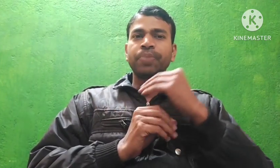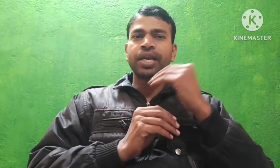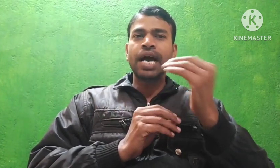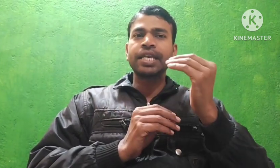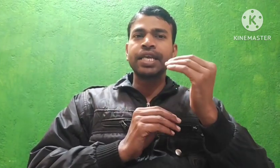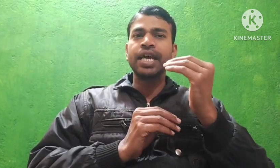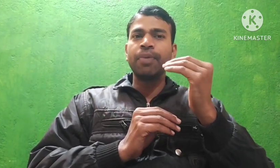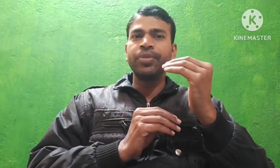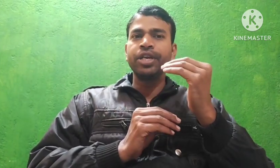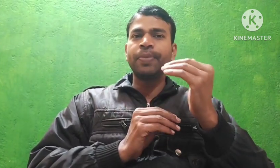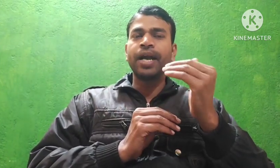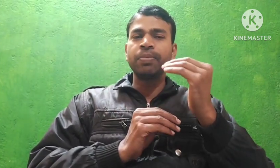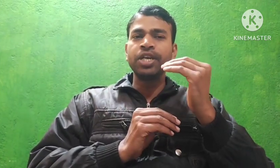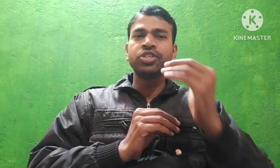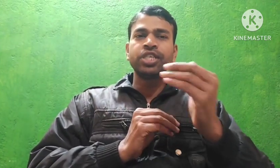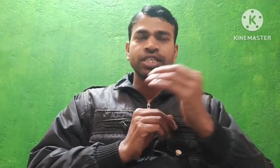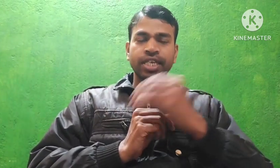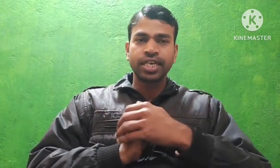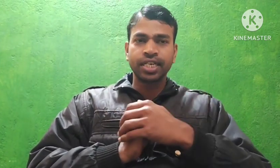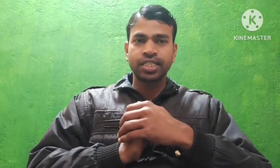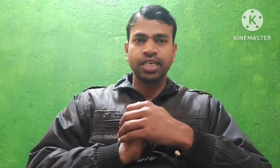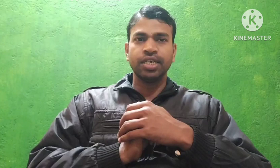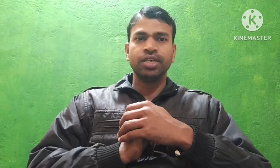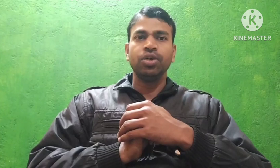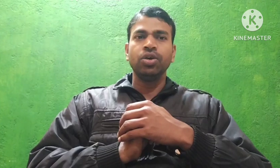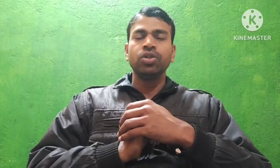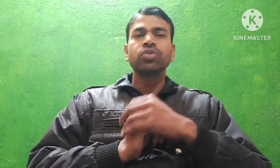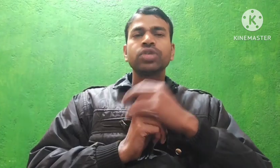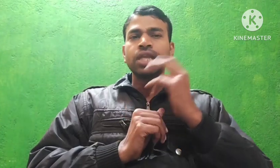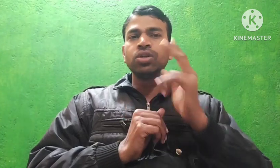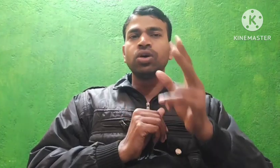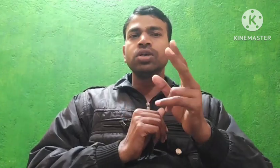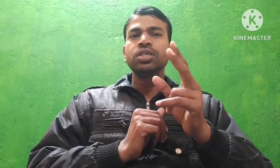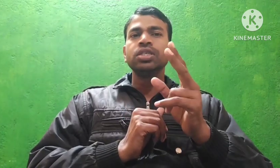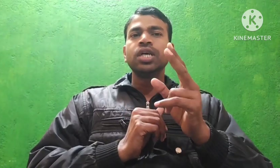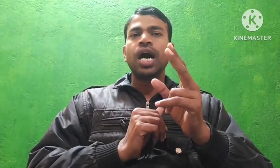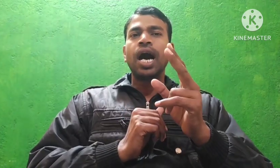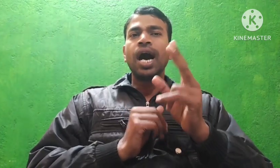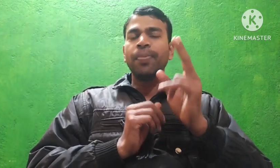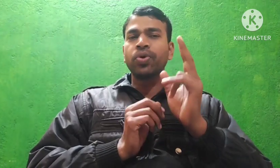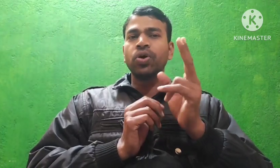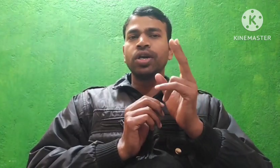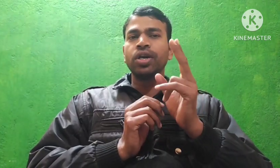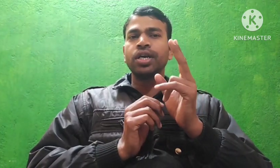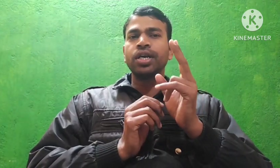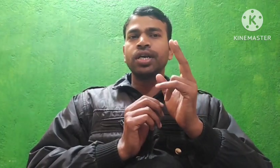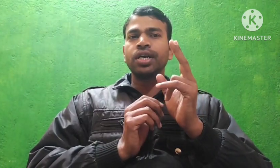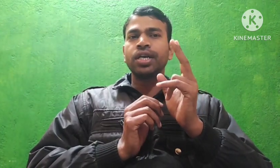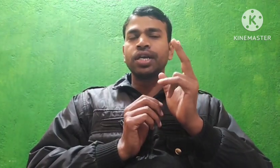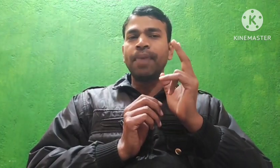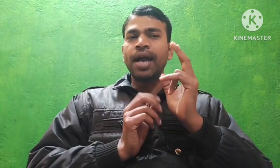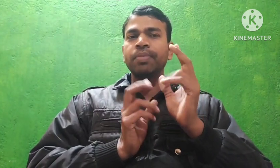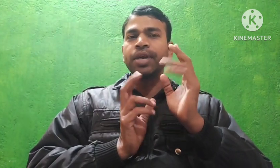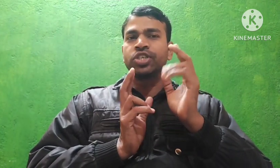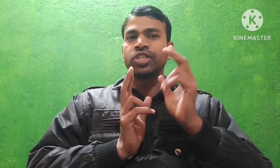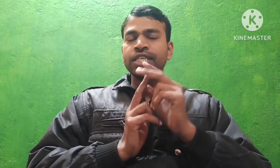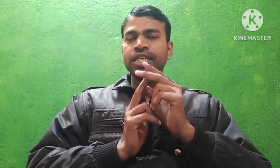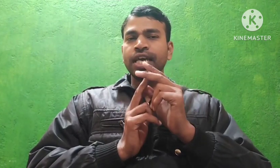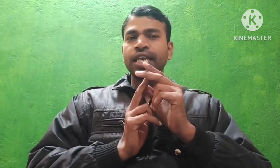परकार से अपनी डिपार्टमेंट चेंज कर शकते हैं तो साथियों आपको डिपार्टमेंट चेंज करने